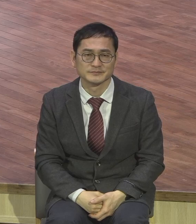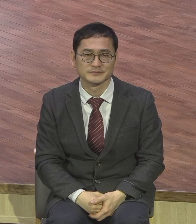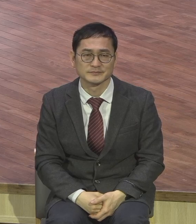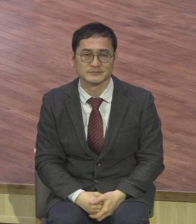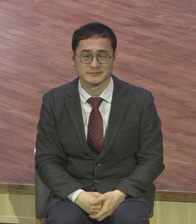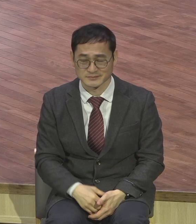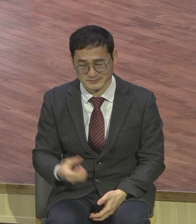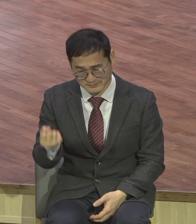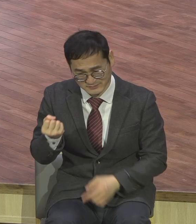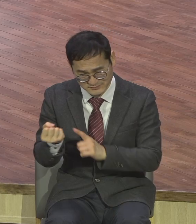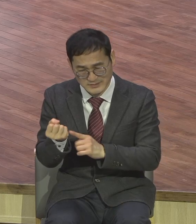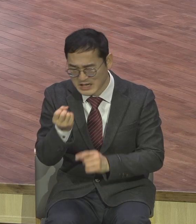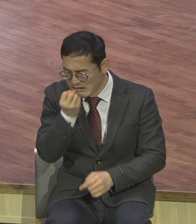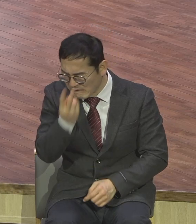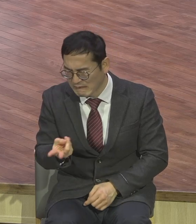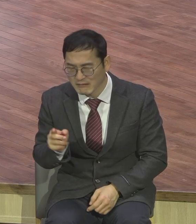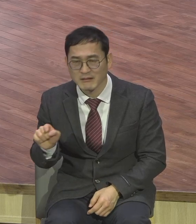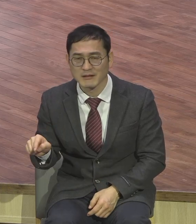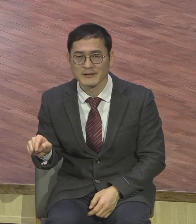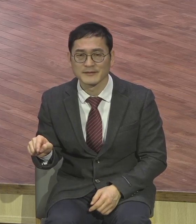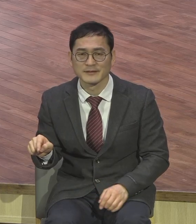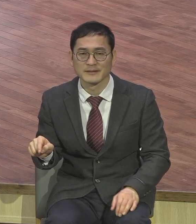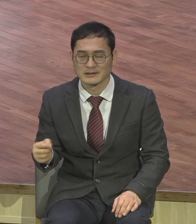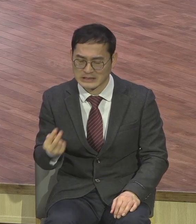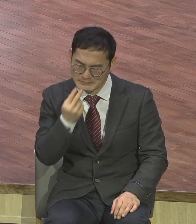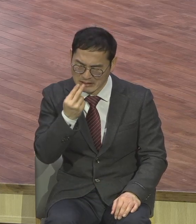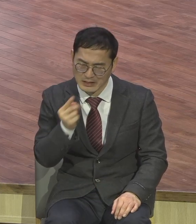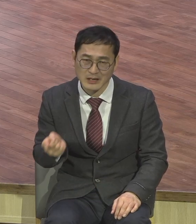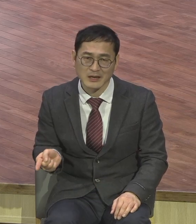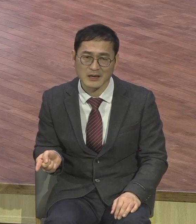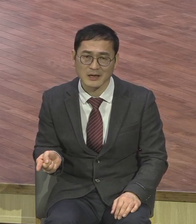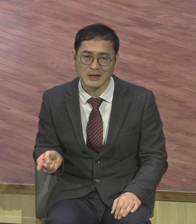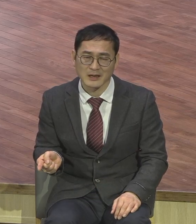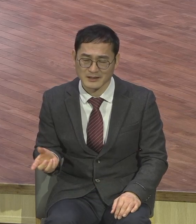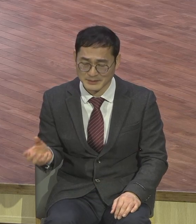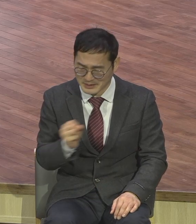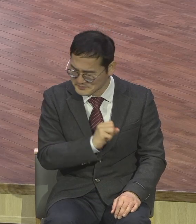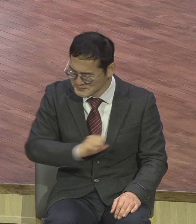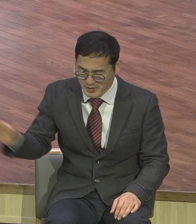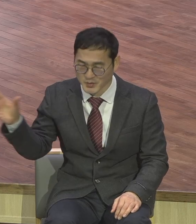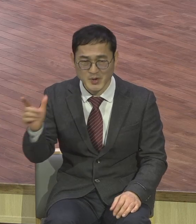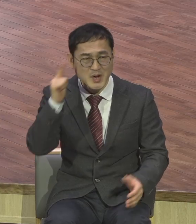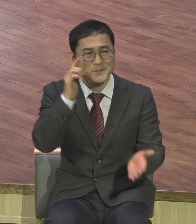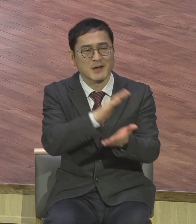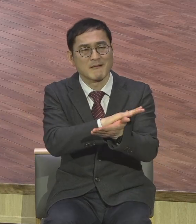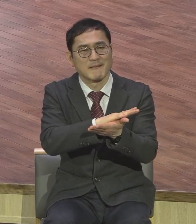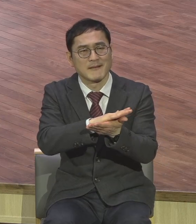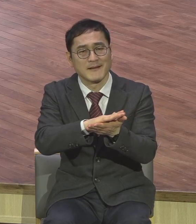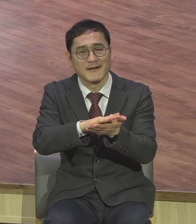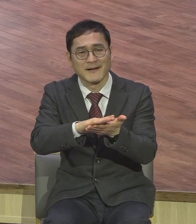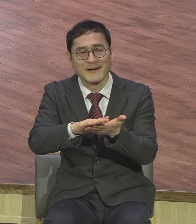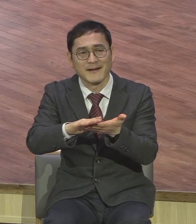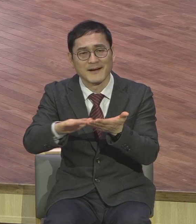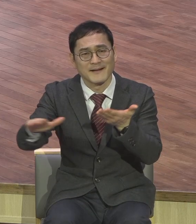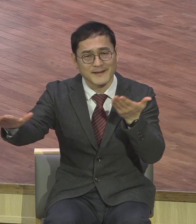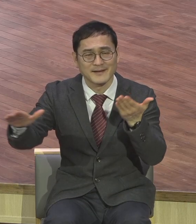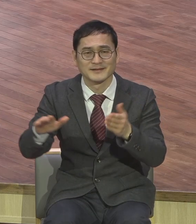먼저 여러분이 피스메이커 되시기 바랍니다 피스메이커 원리스메이커 다시 말하면 예수